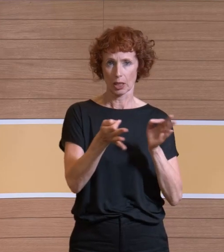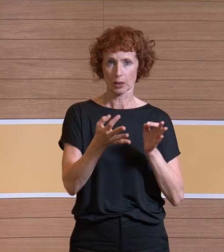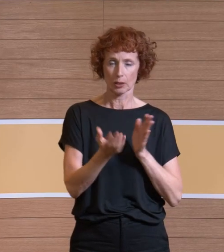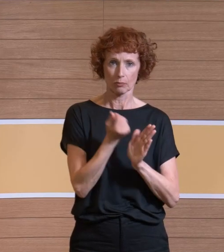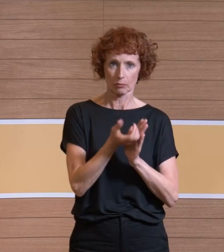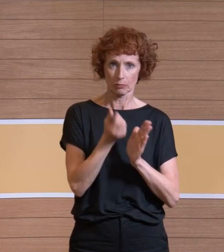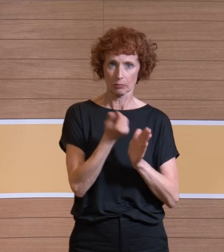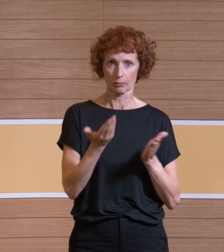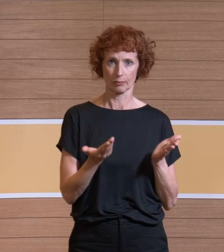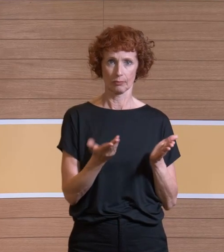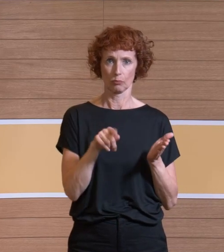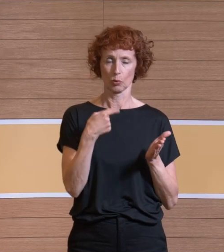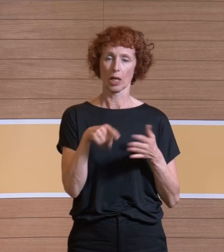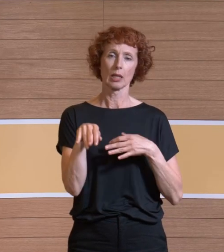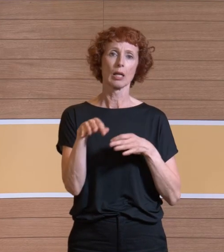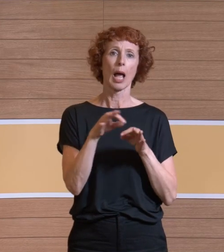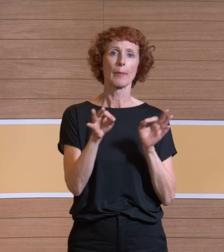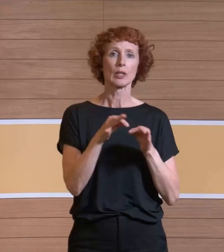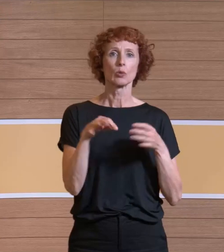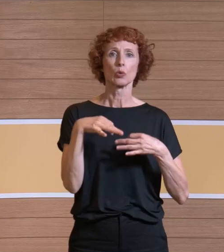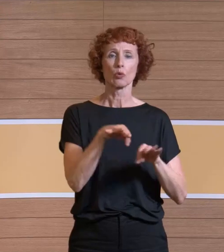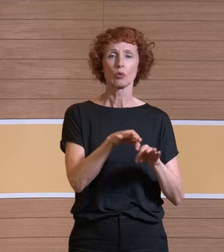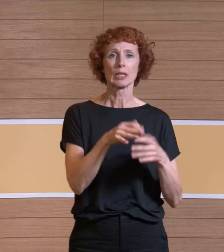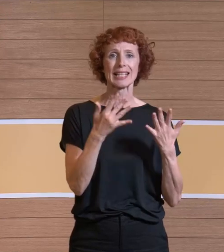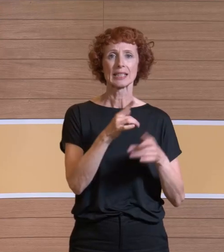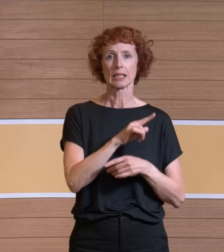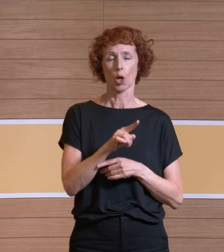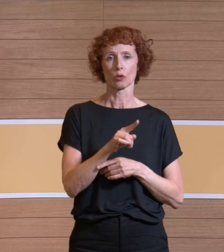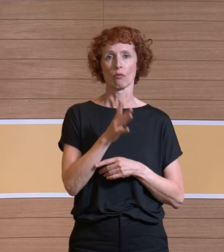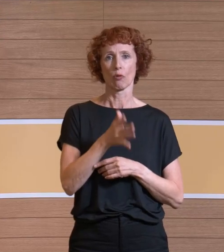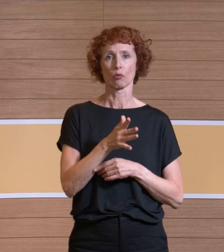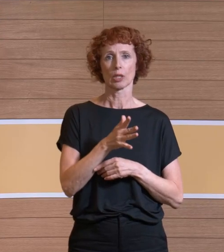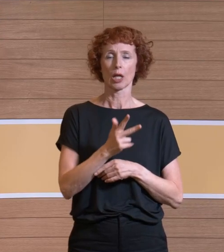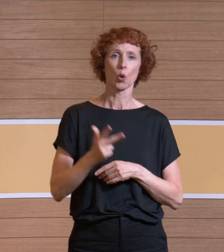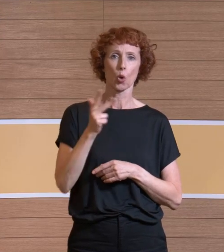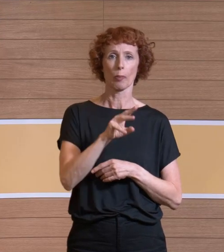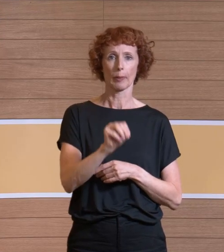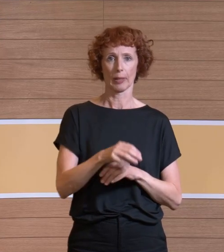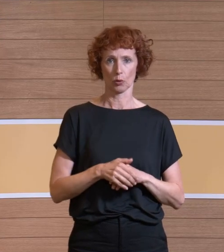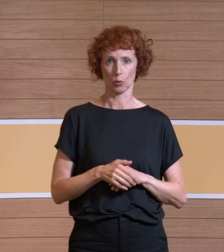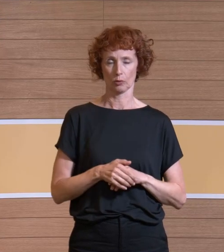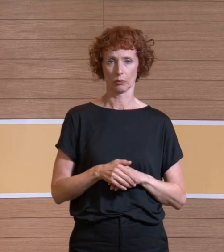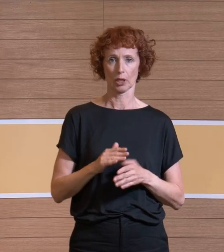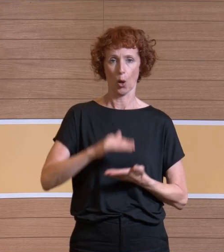Und wir haben die Messung durchgeführt bei 10.500 Kubikmetern und auf einer Messhöhe von 1,20